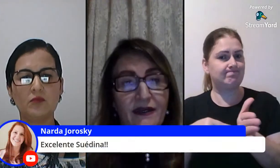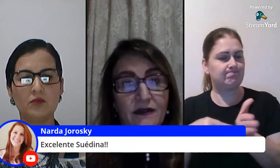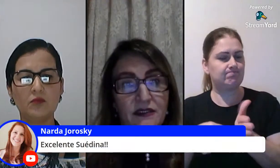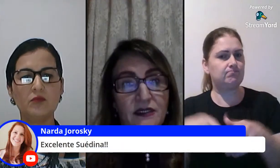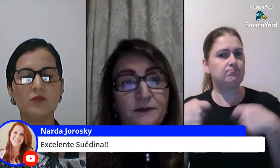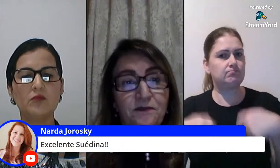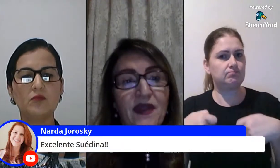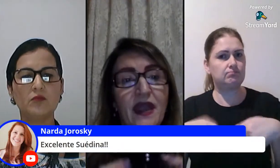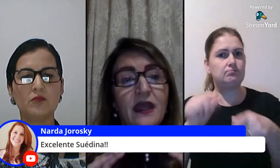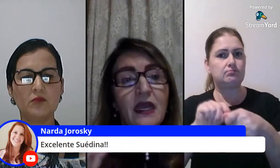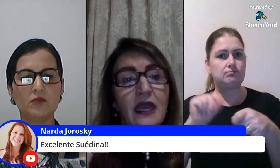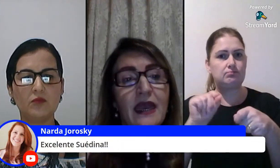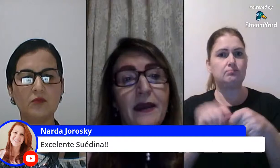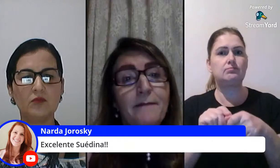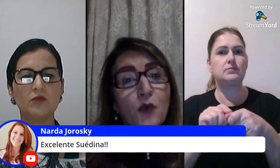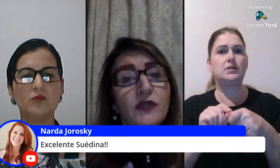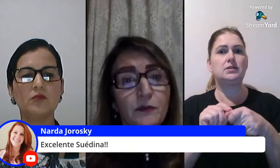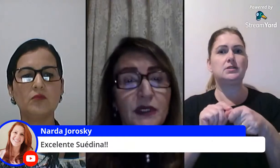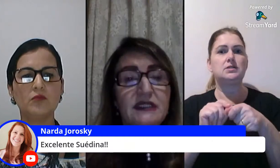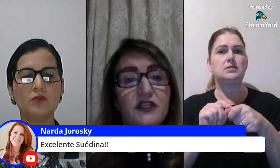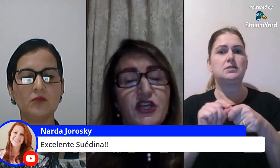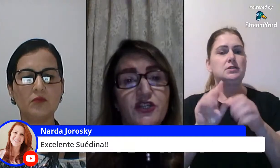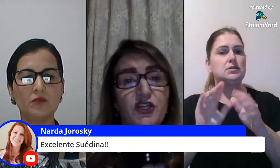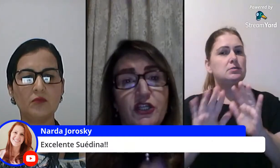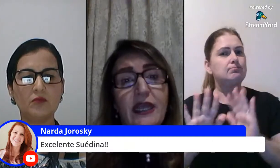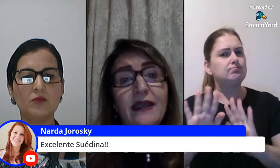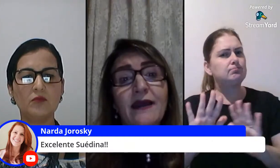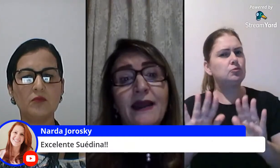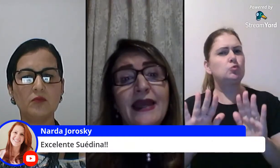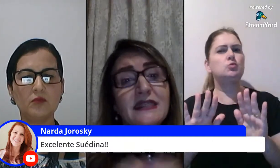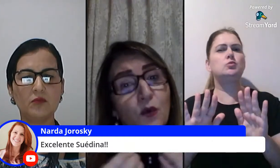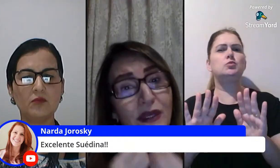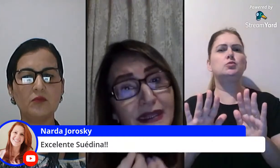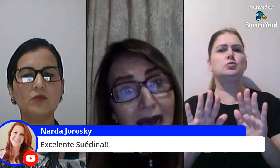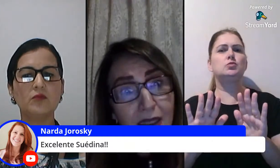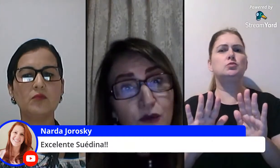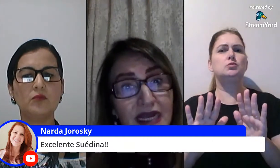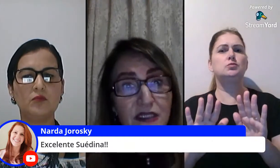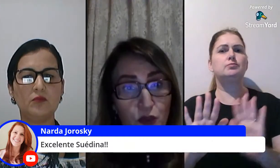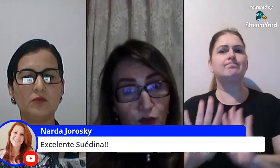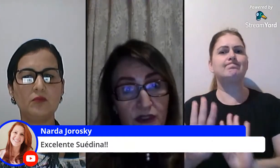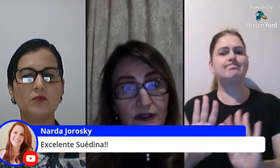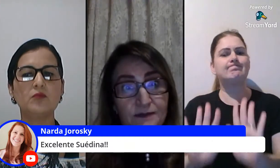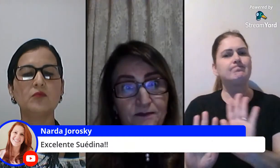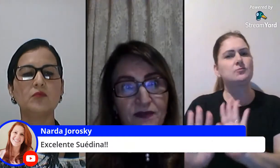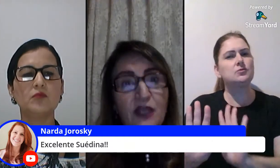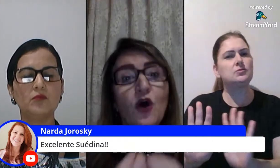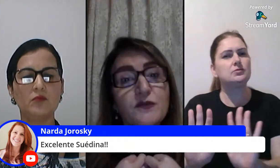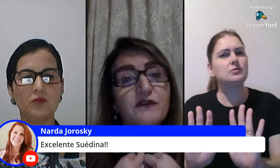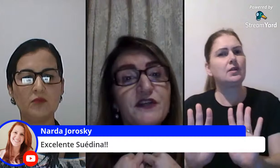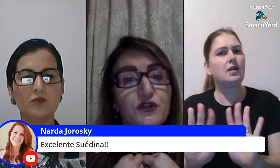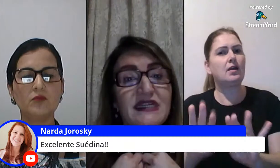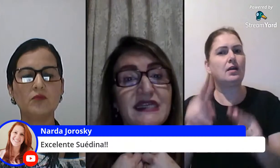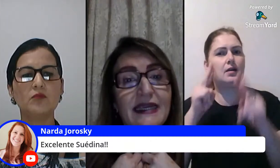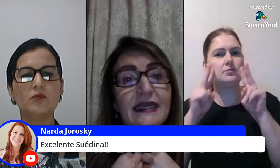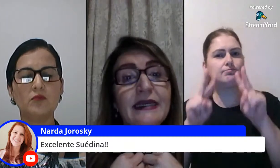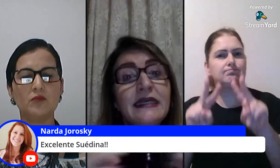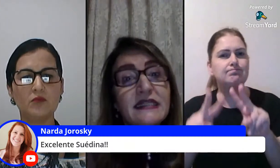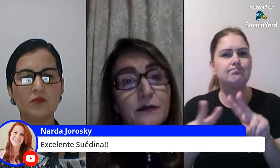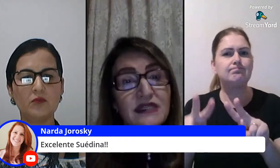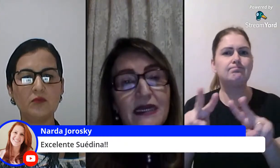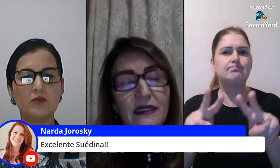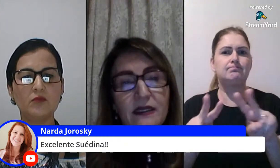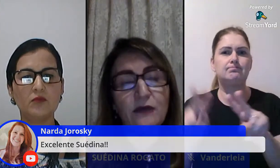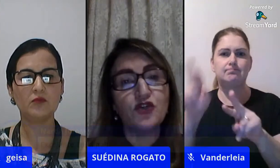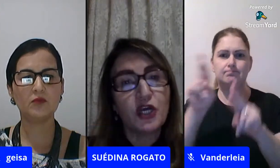proteger a criança né é muito importante que a gente tenha esse cuidado na escuta e nós professores é